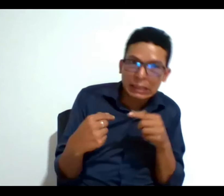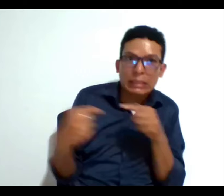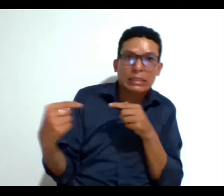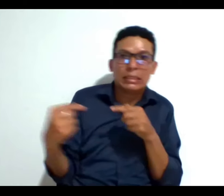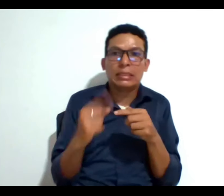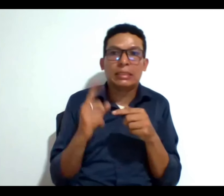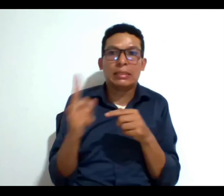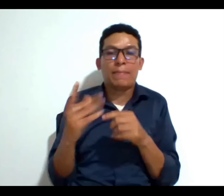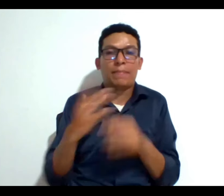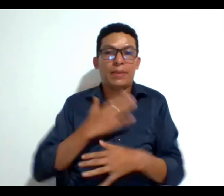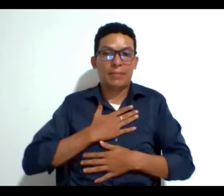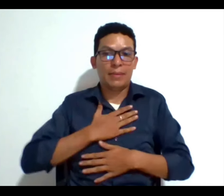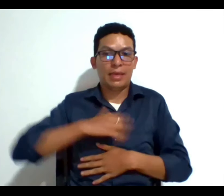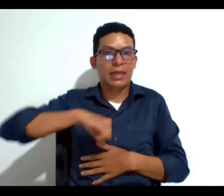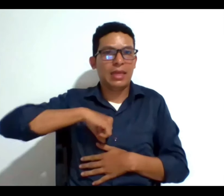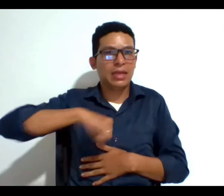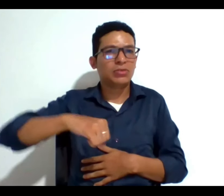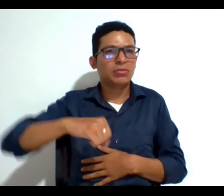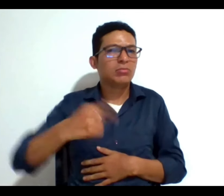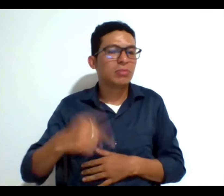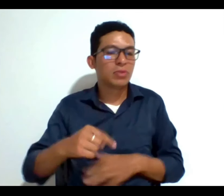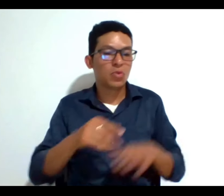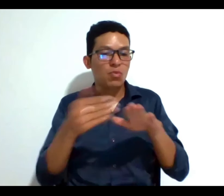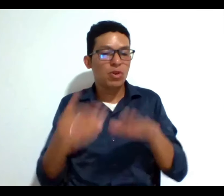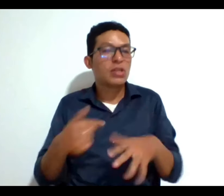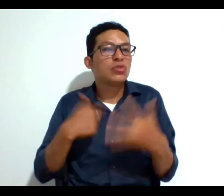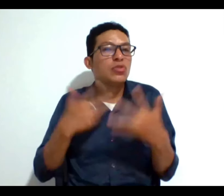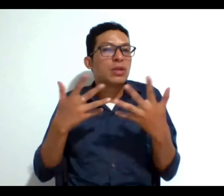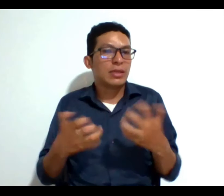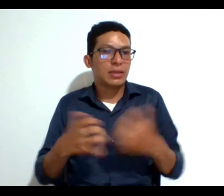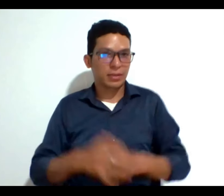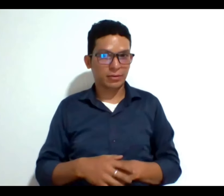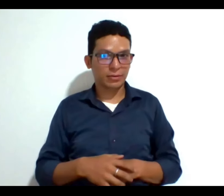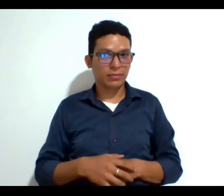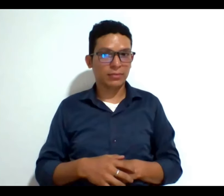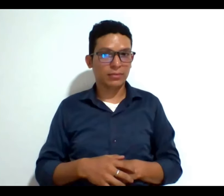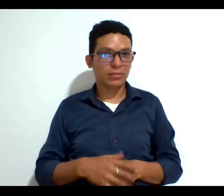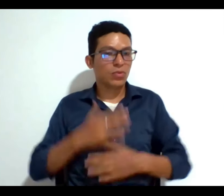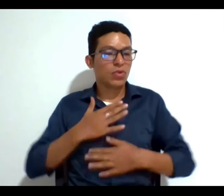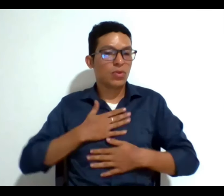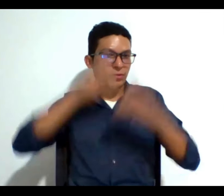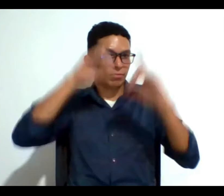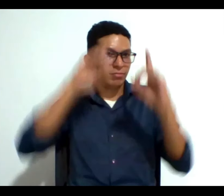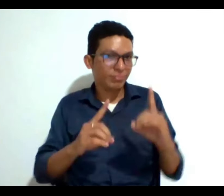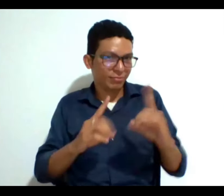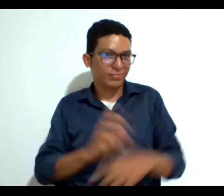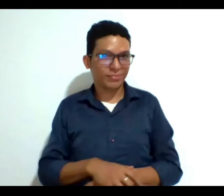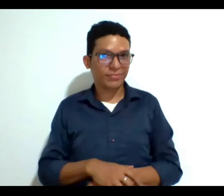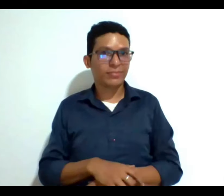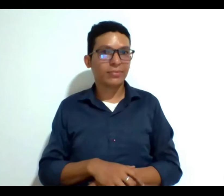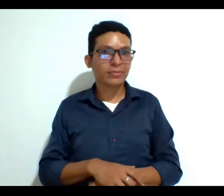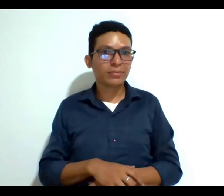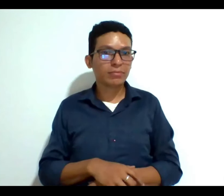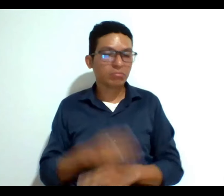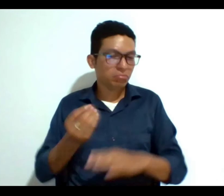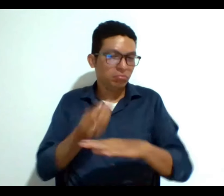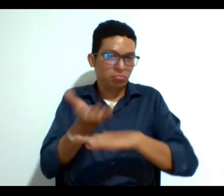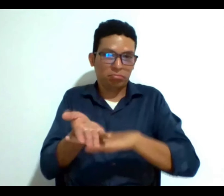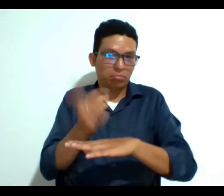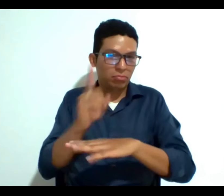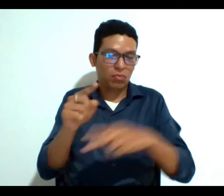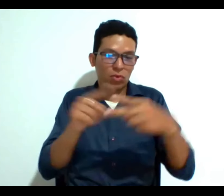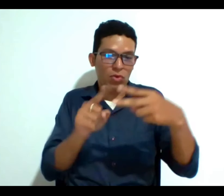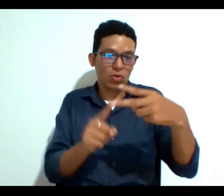litigio por mi derecho a morir como yo lo quiero o como yo lo decidí entonces solo agregar esas dos cosas a